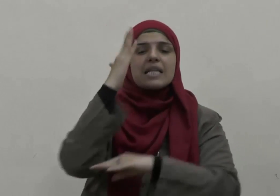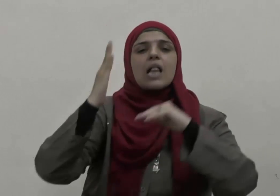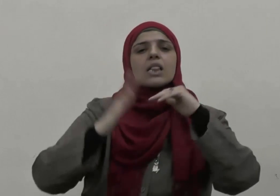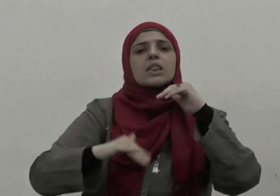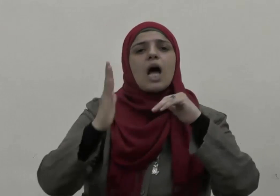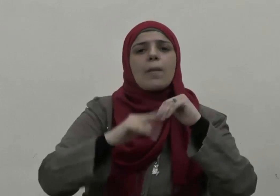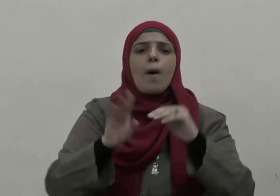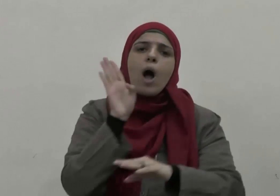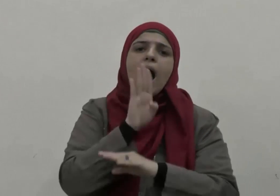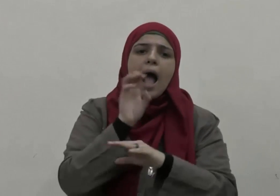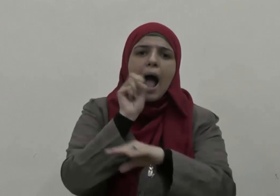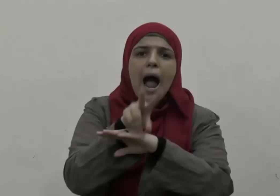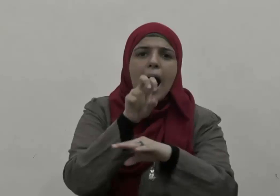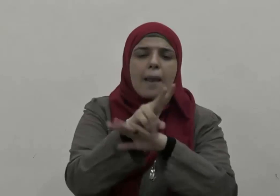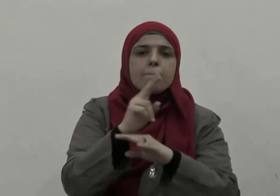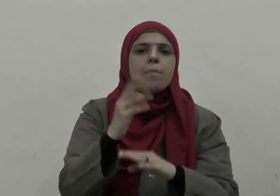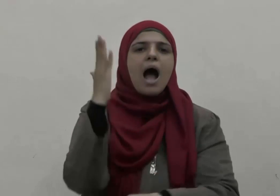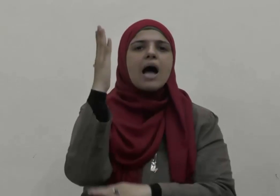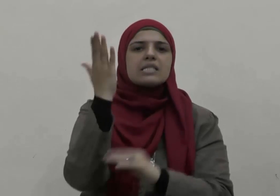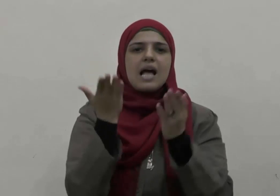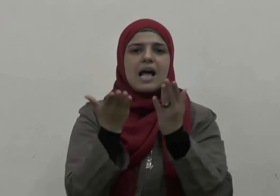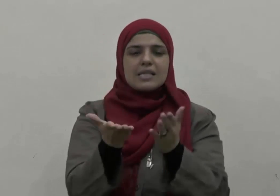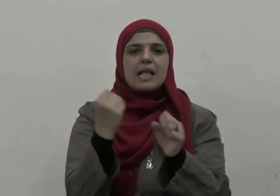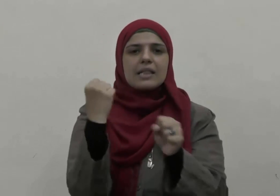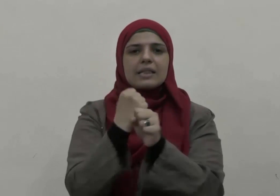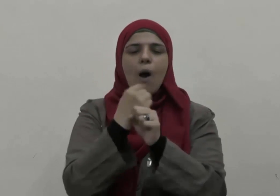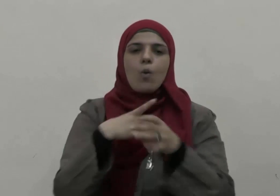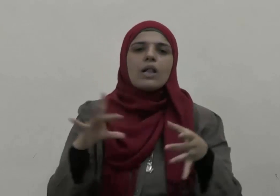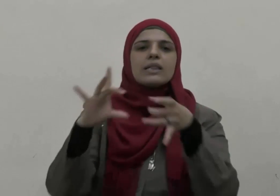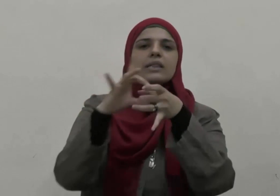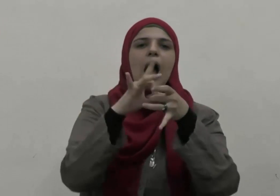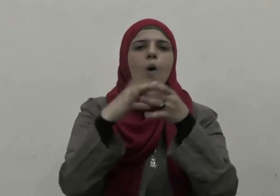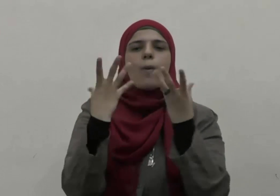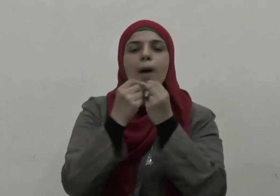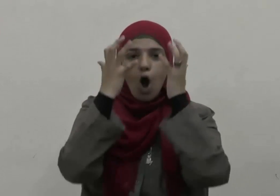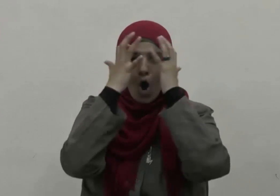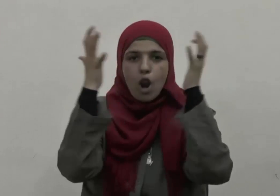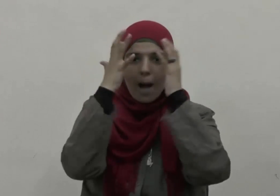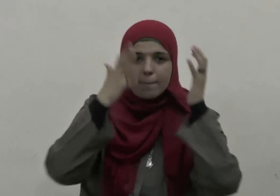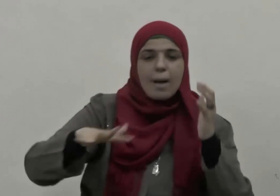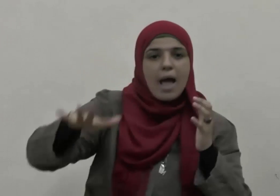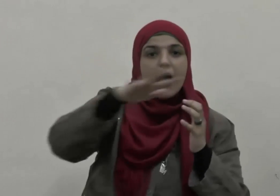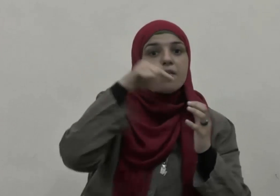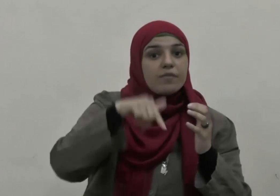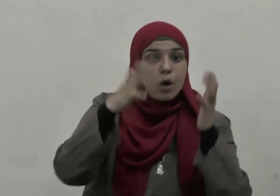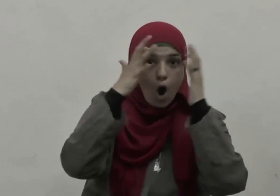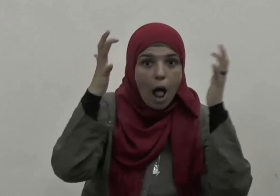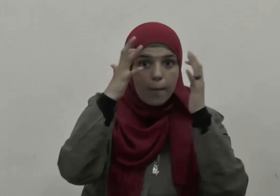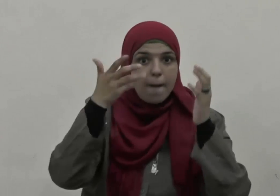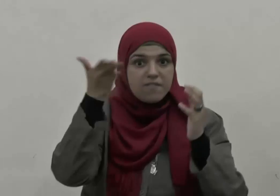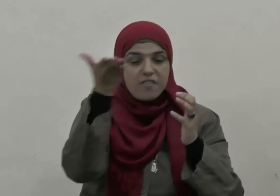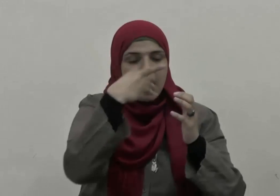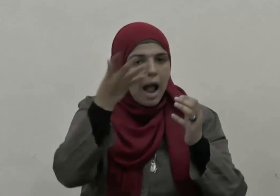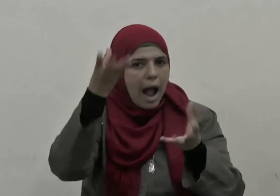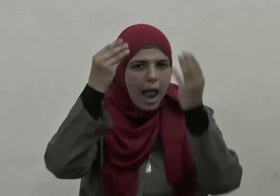تربوية وعلمية كتعاون العلماء في بحوثهم العلمية